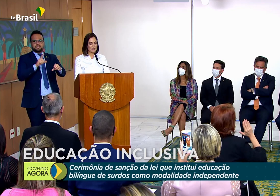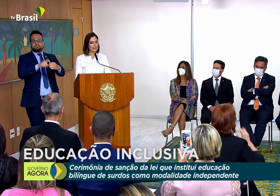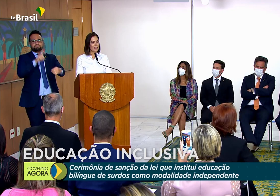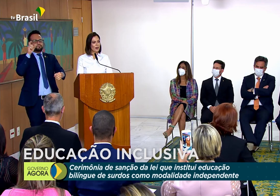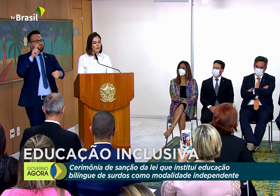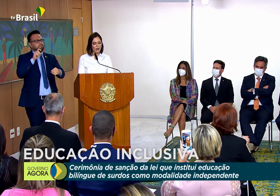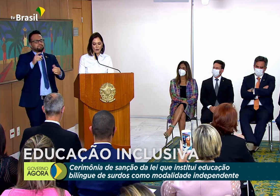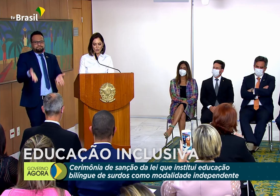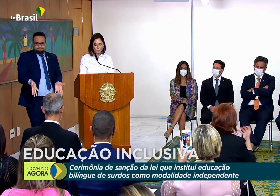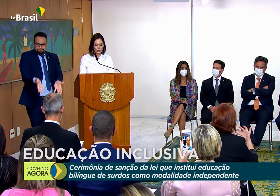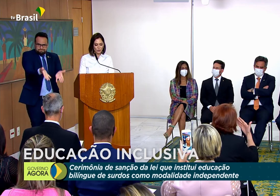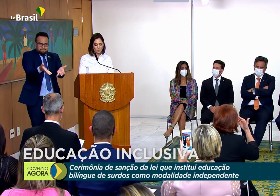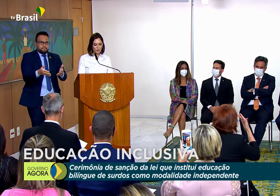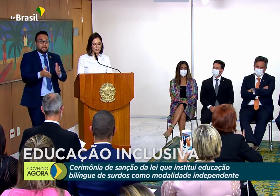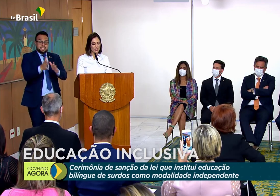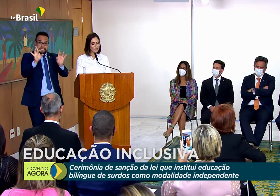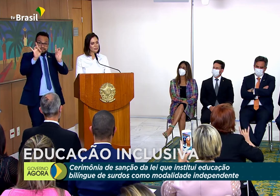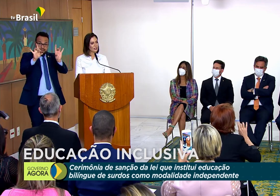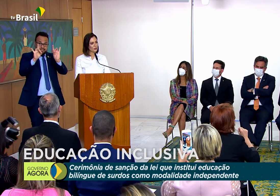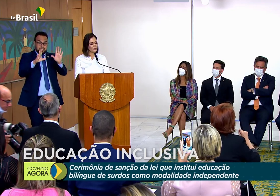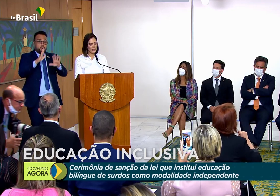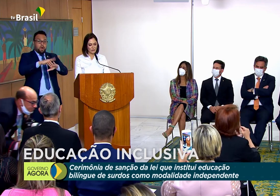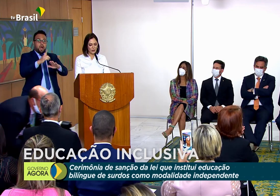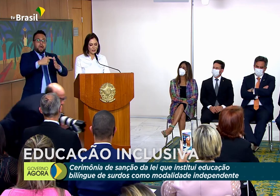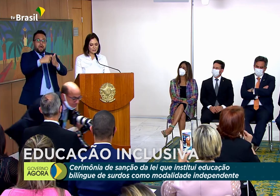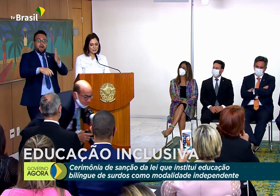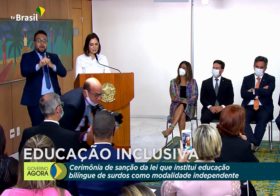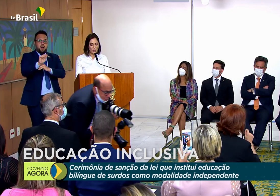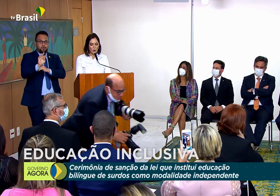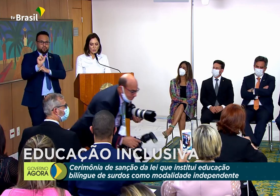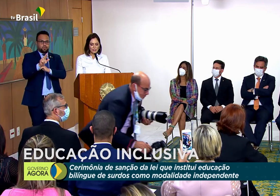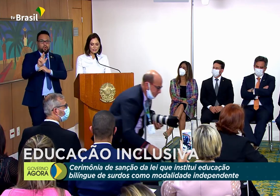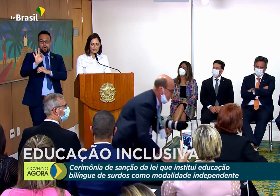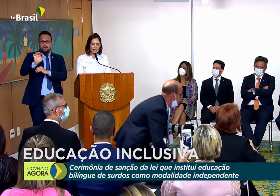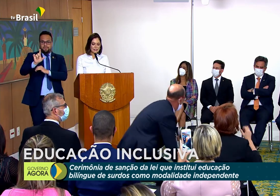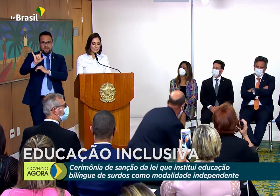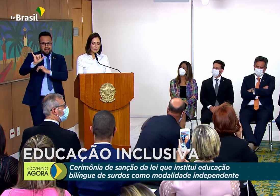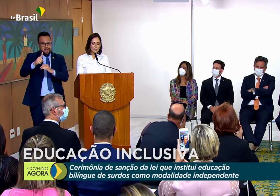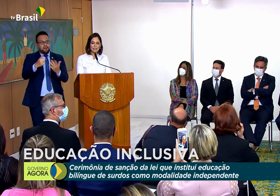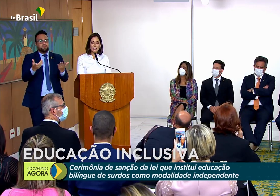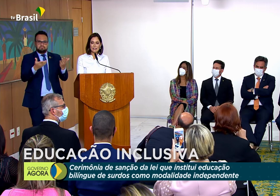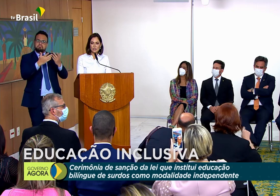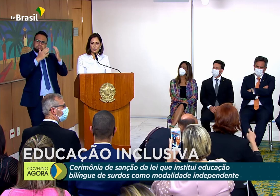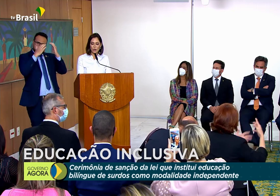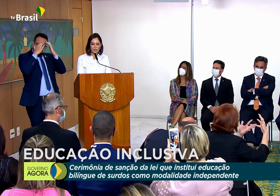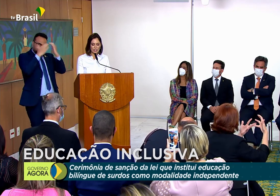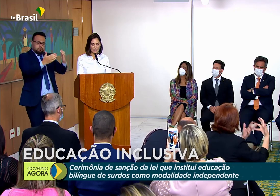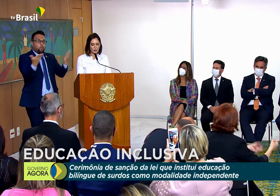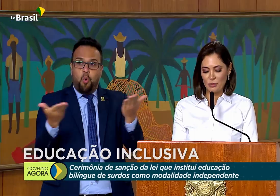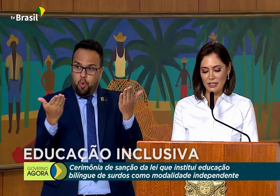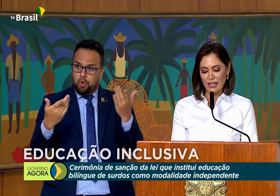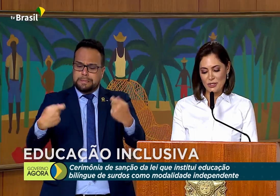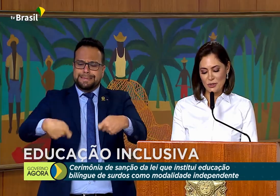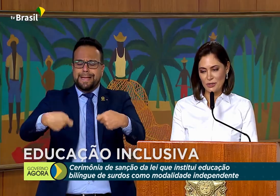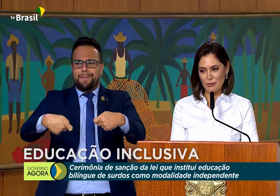especial ao autor do projeto, o senador Flávio Arnes, por atender a essa demanda histórica da comunidade surda